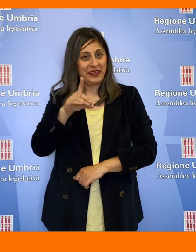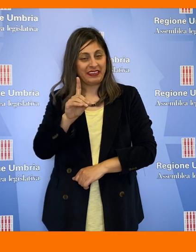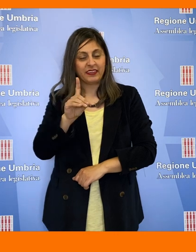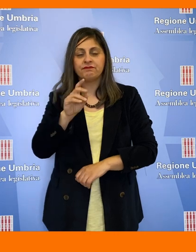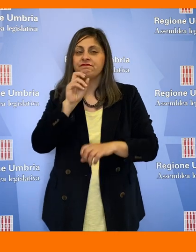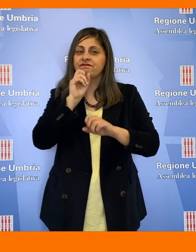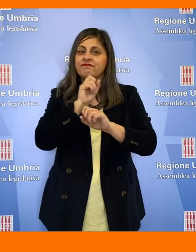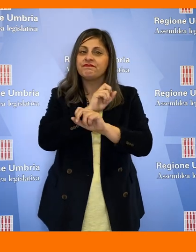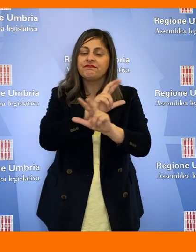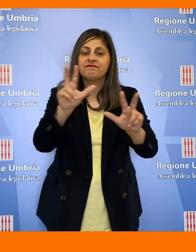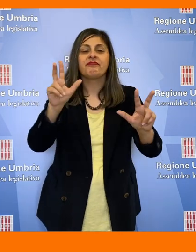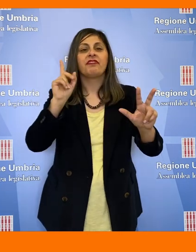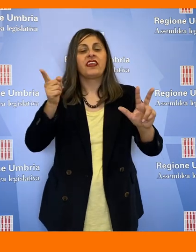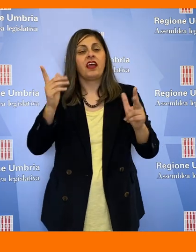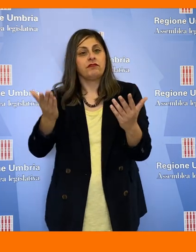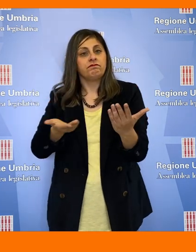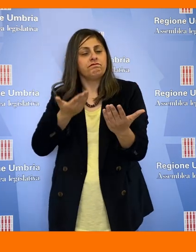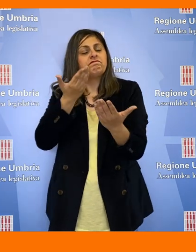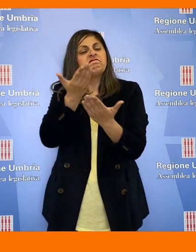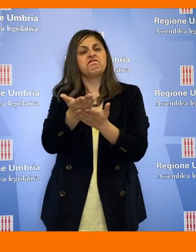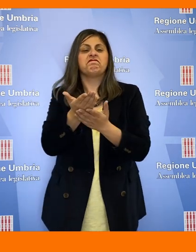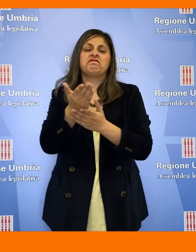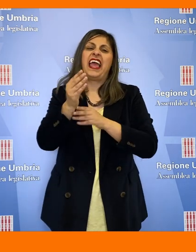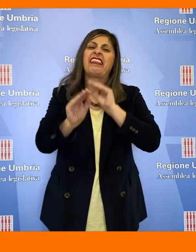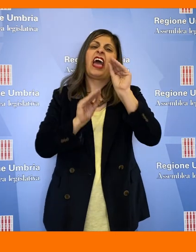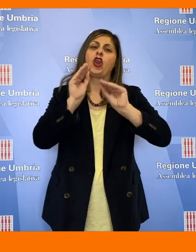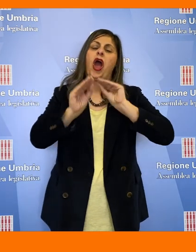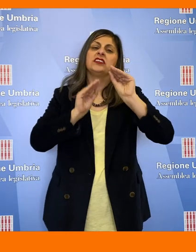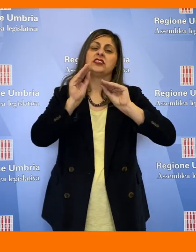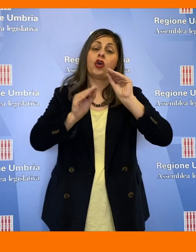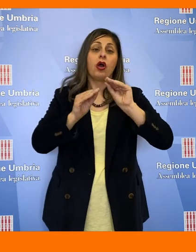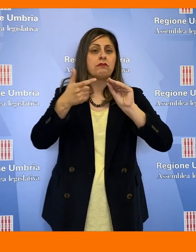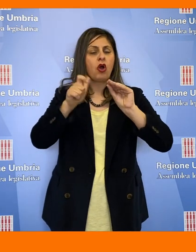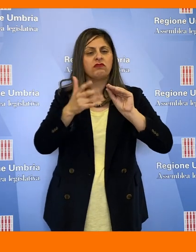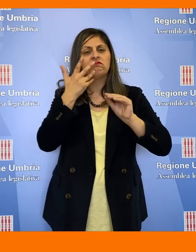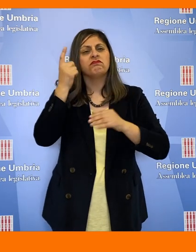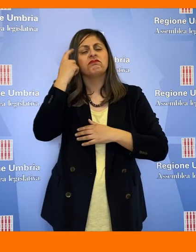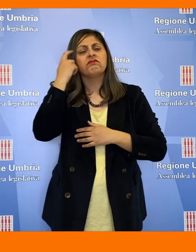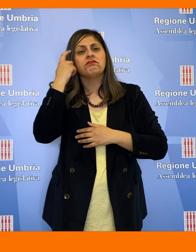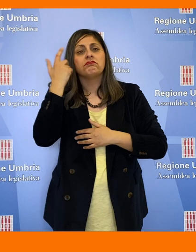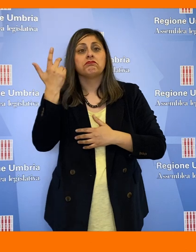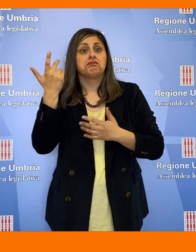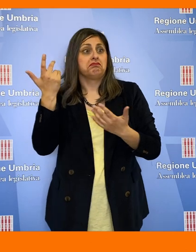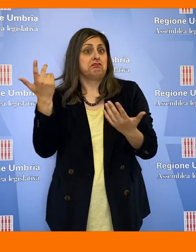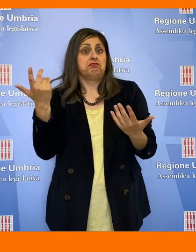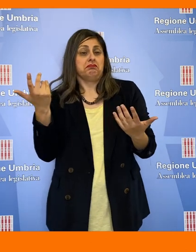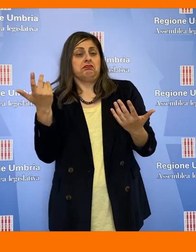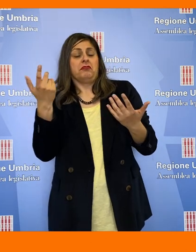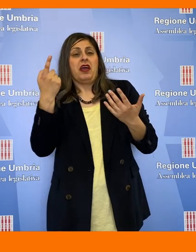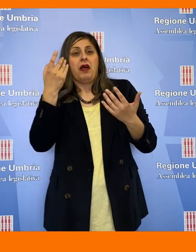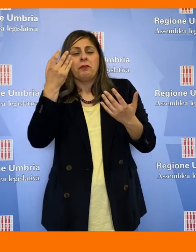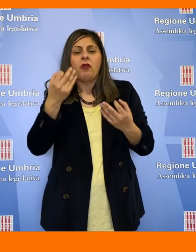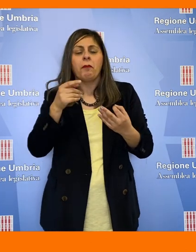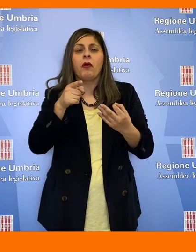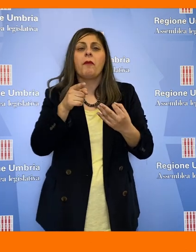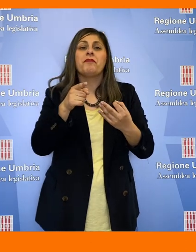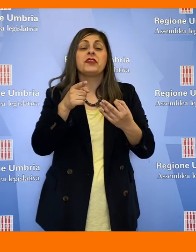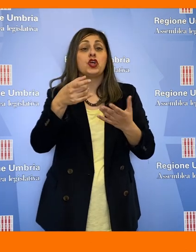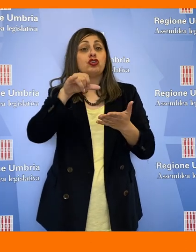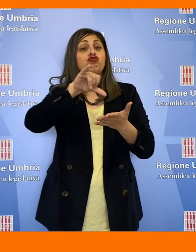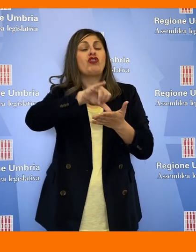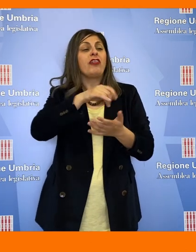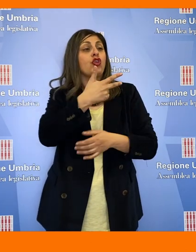Democratico, annuncia la presentazione di una interrogazione per chiedere quali sono stati i criteri e le logiche in base all'apertura